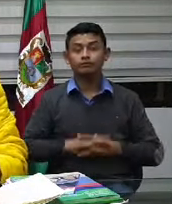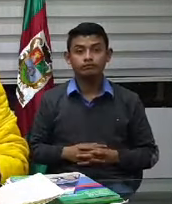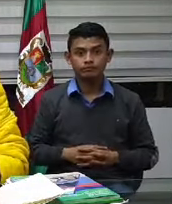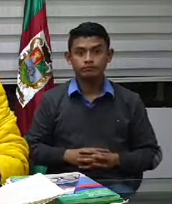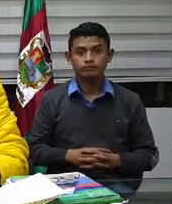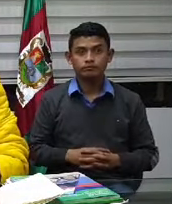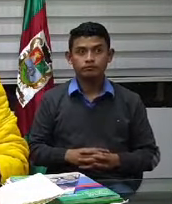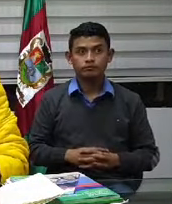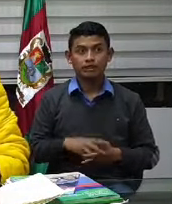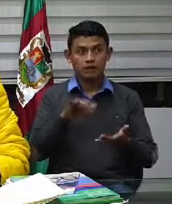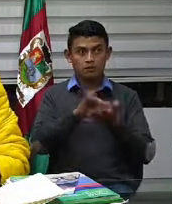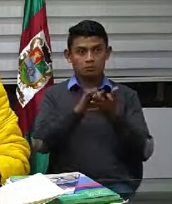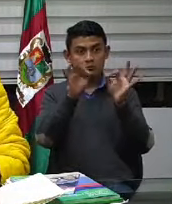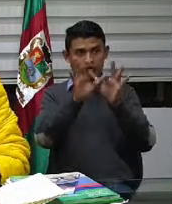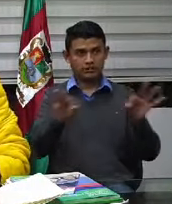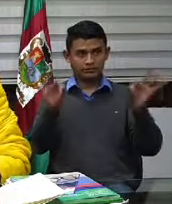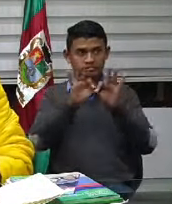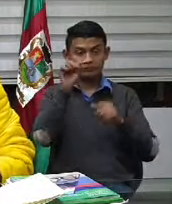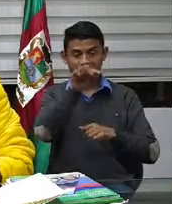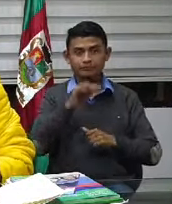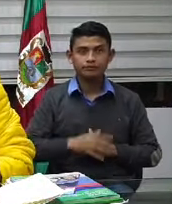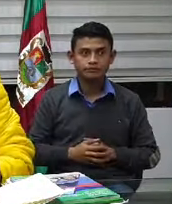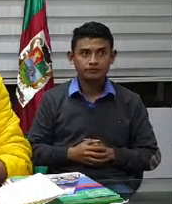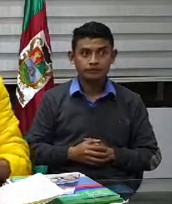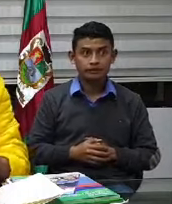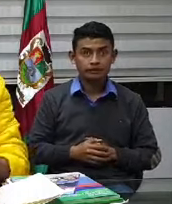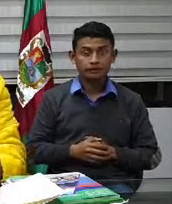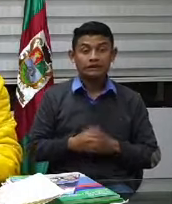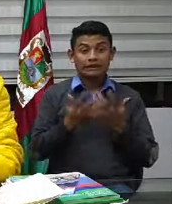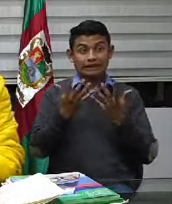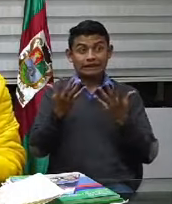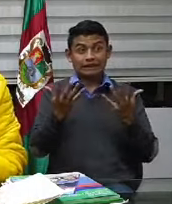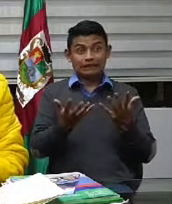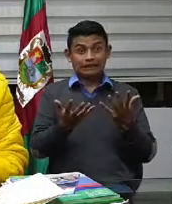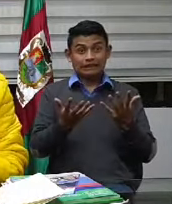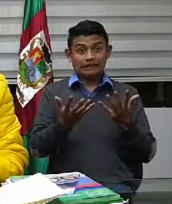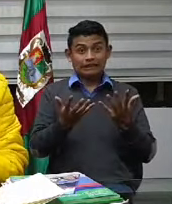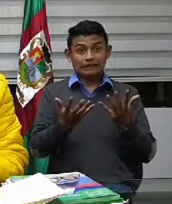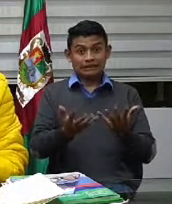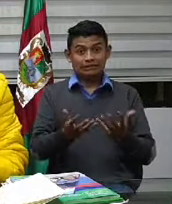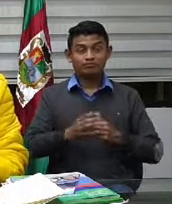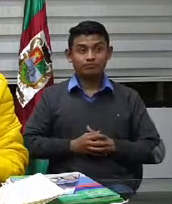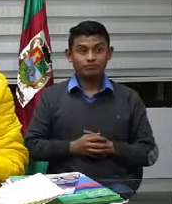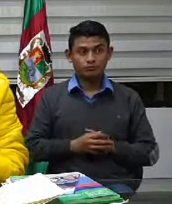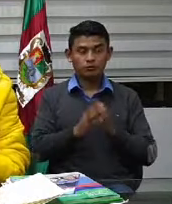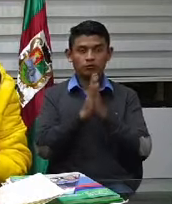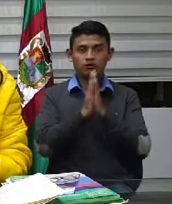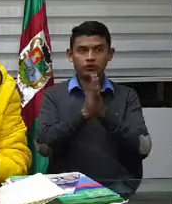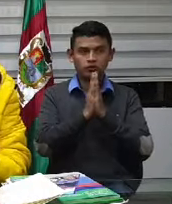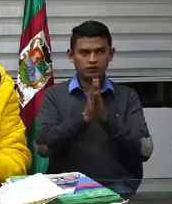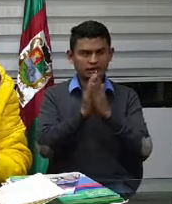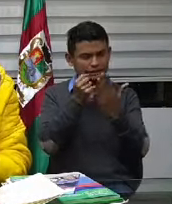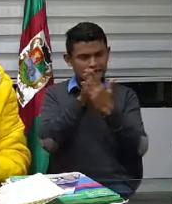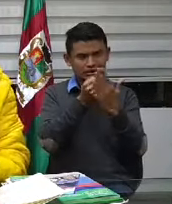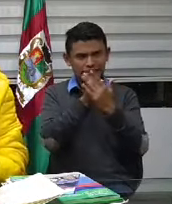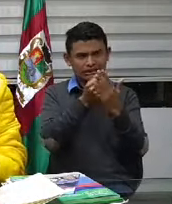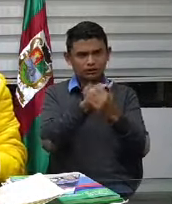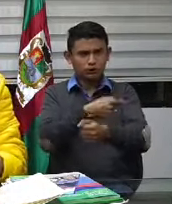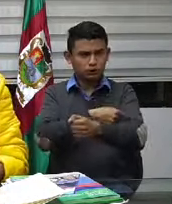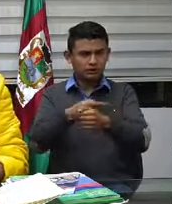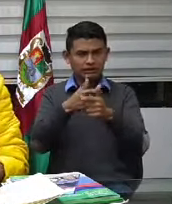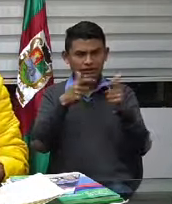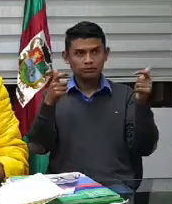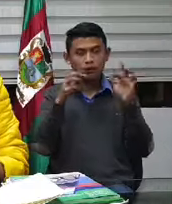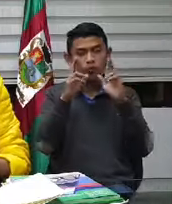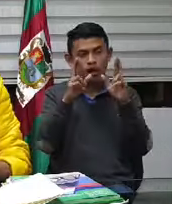esa es la importancia amigos de Papá Tactiva entonces vamos a propender por eso porque sea de verdad y porque se puedan masificar